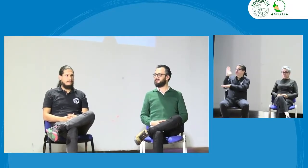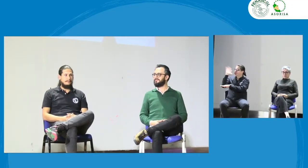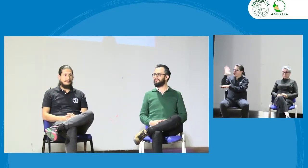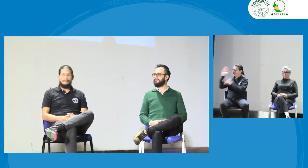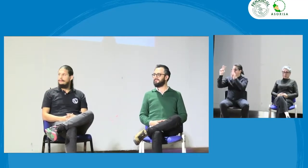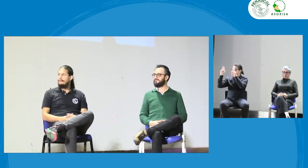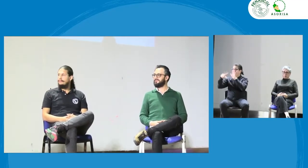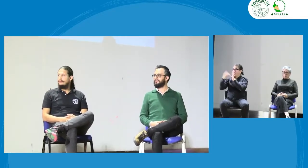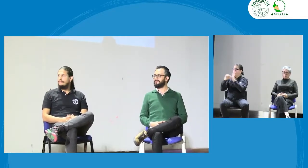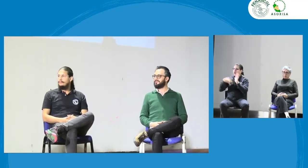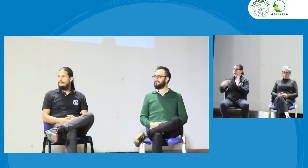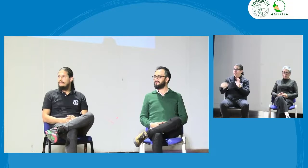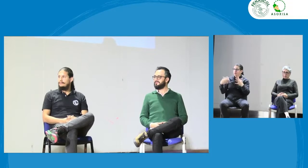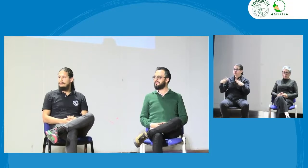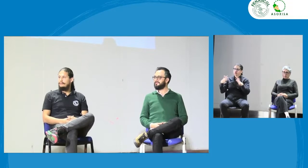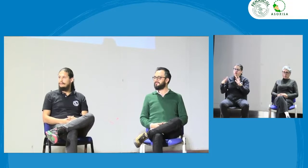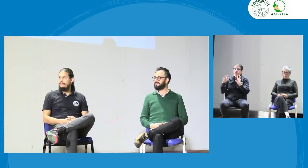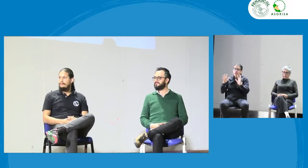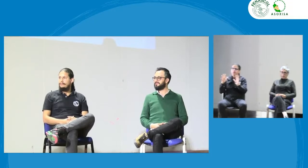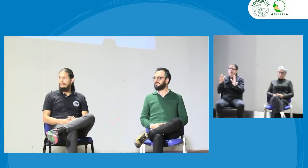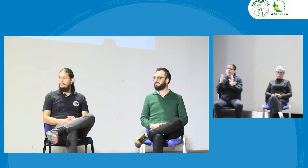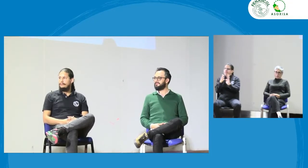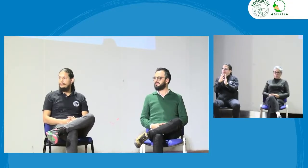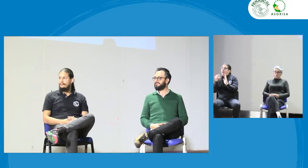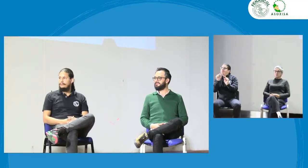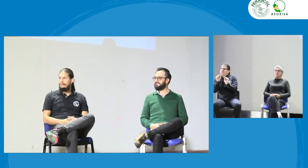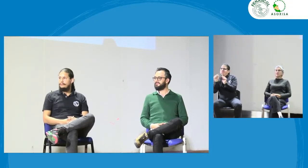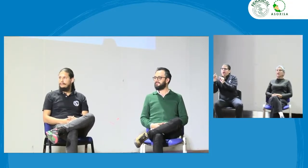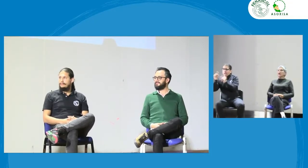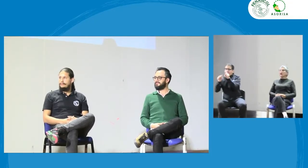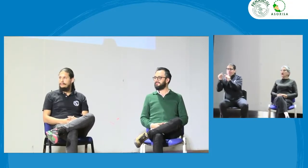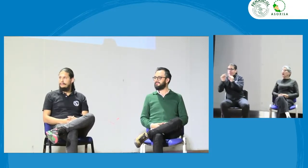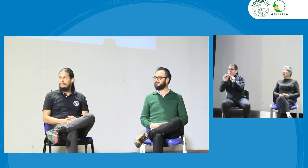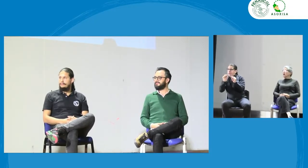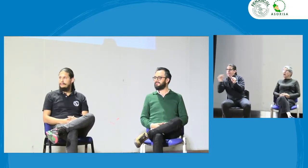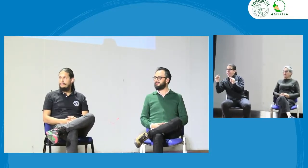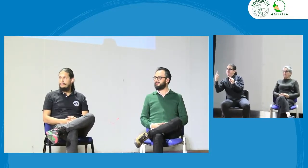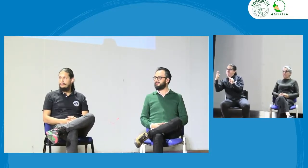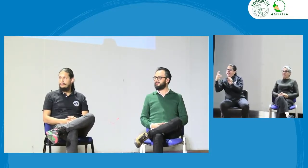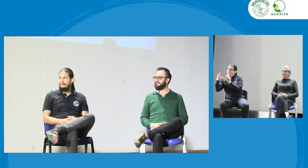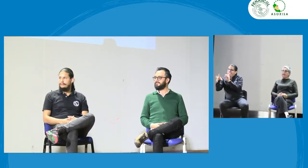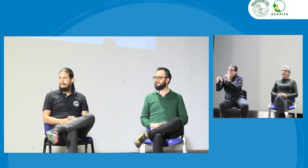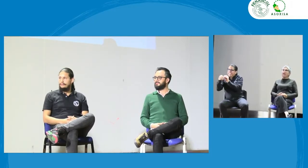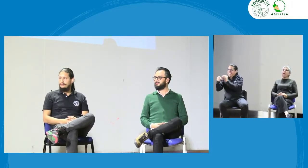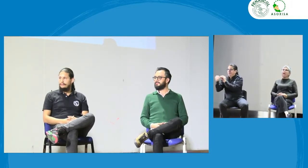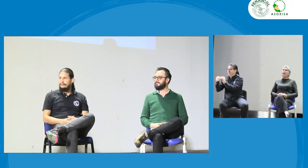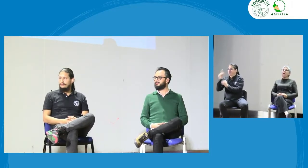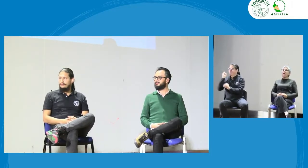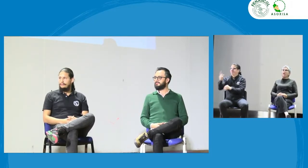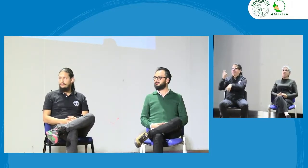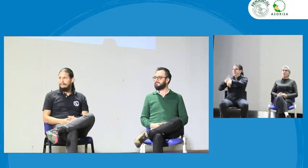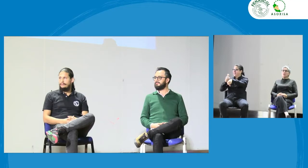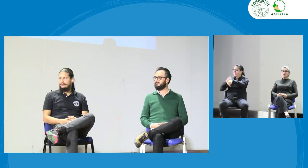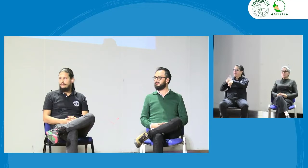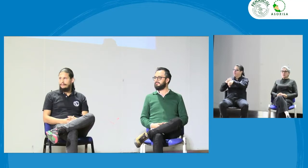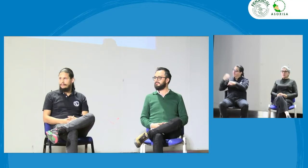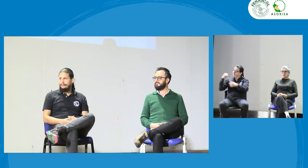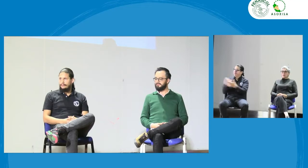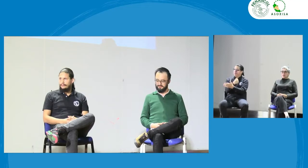Entonces, ya tuve la presentación del código de ética. Hay algunos temas adicionales que por tiempo